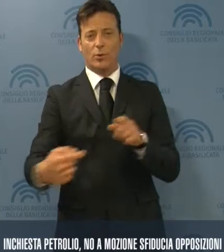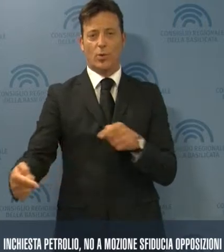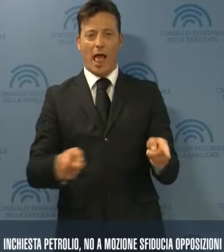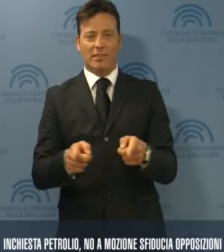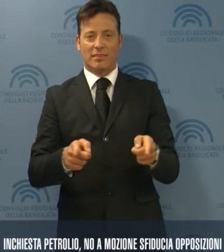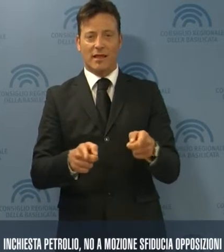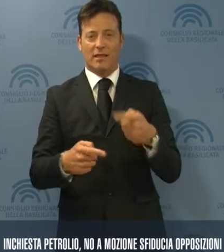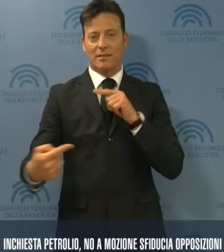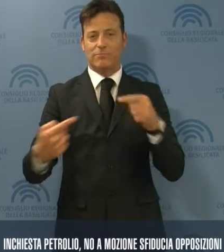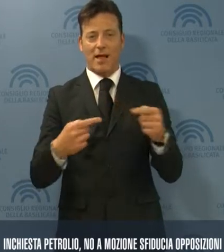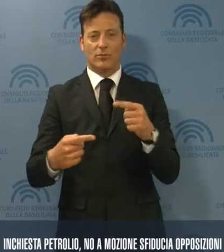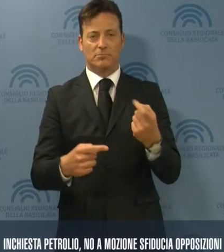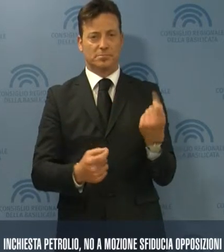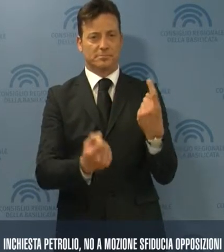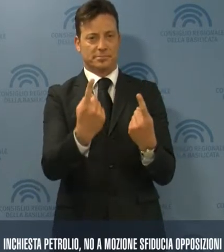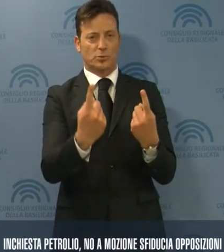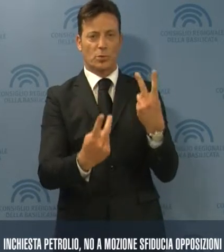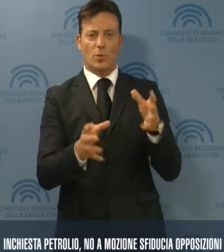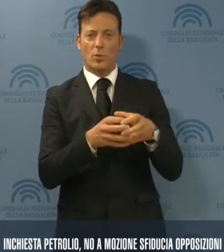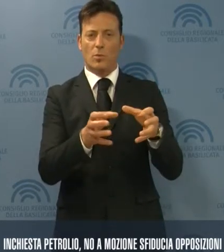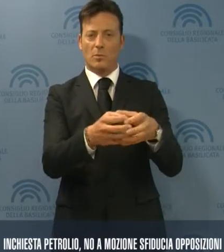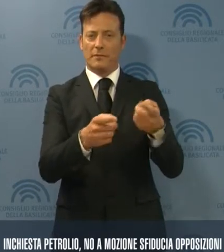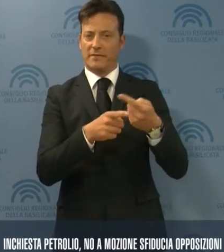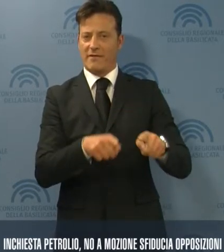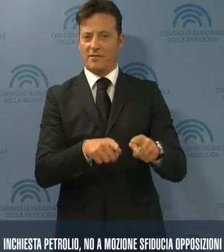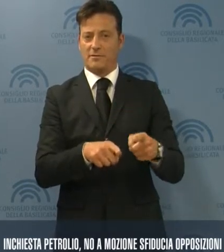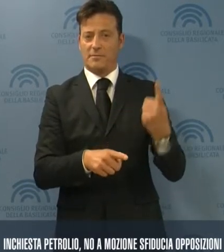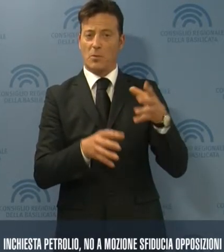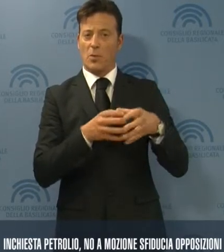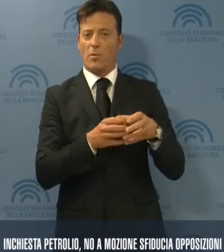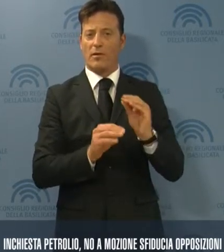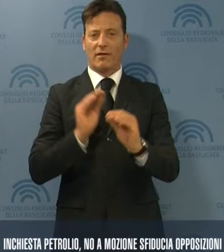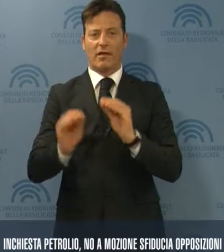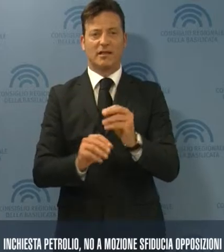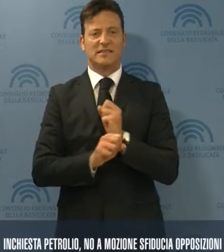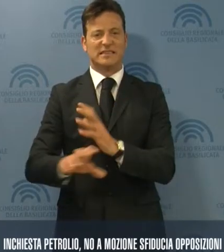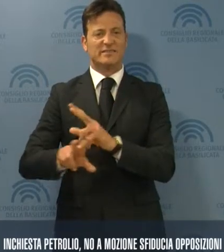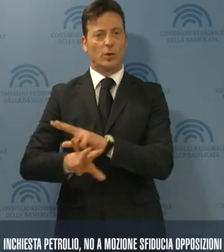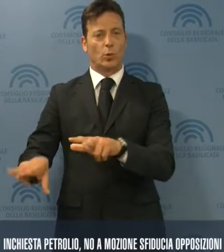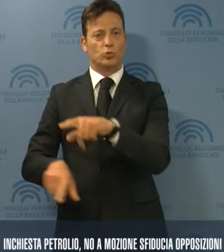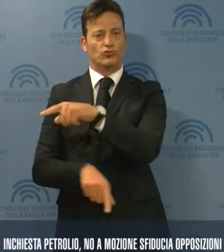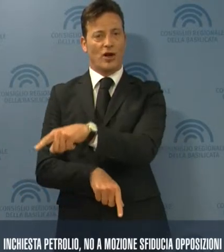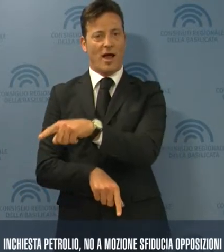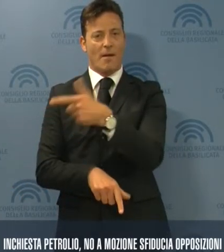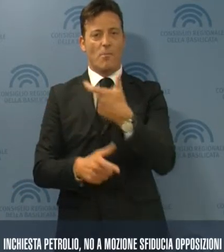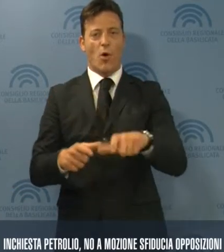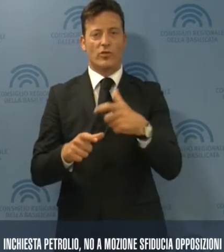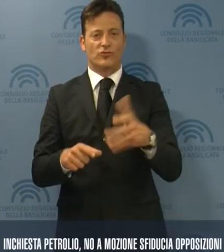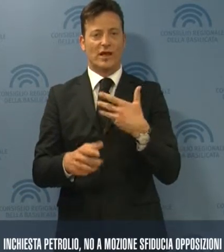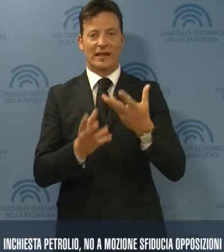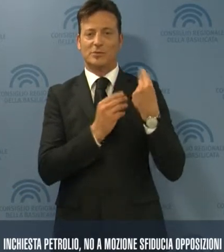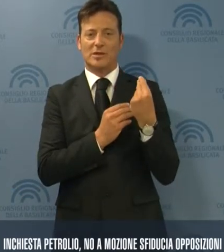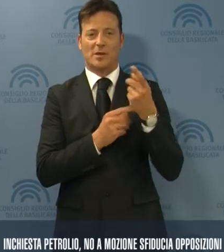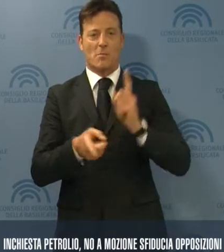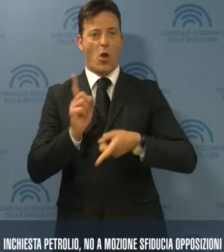dibattito sono emerse due posizioni contrapposte. Da un lato chi chiedeva la sfiducia, motivandola con le responsabilità